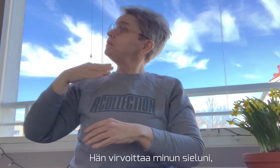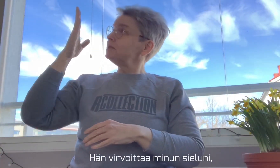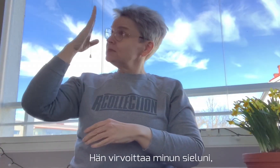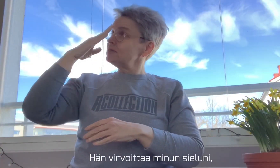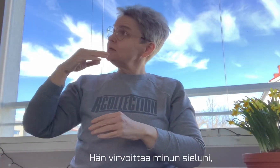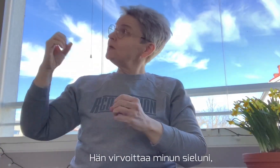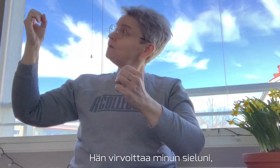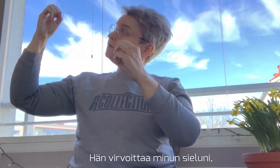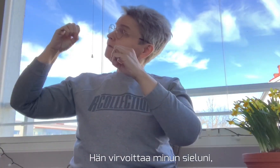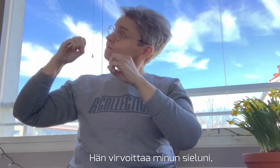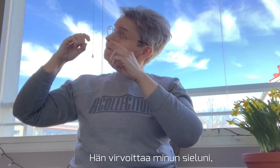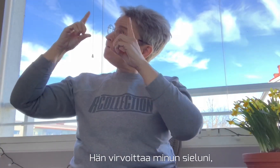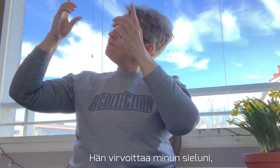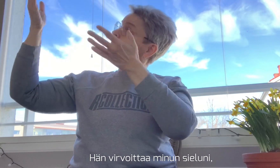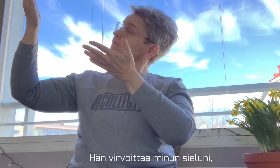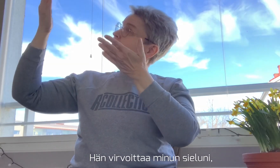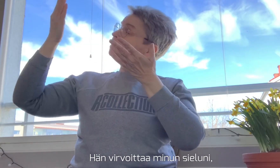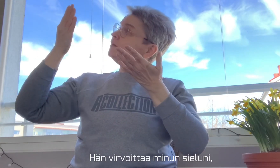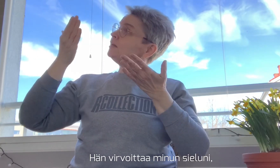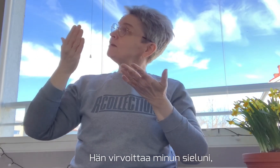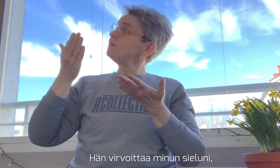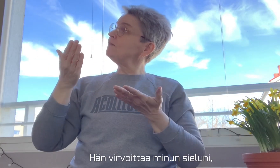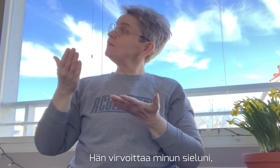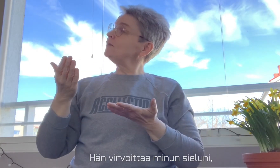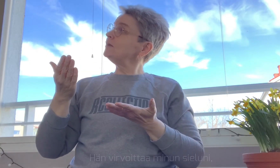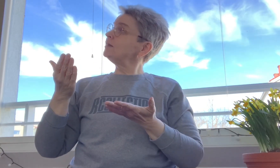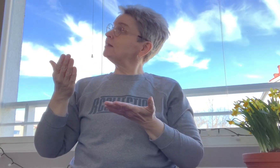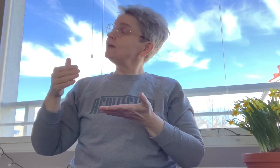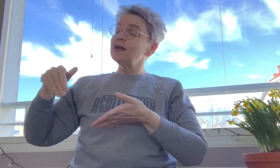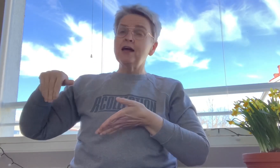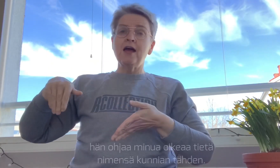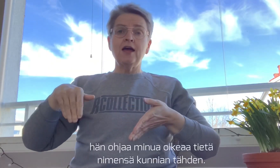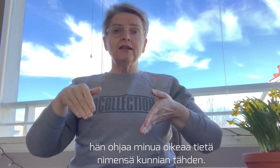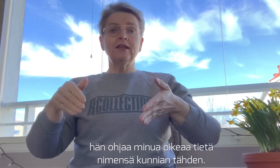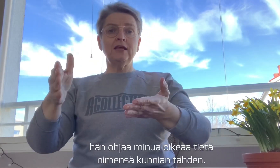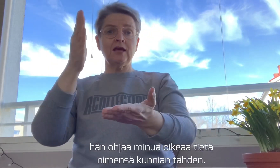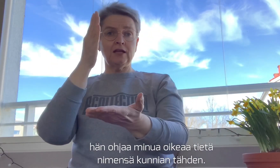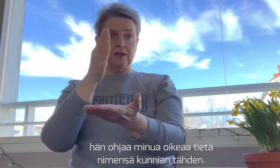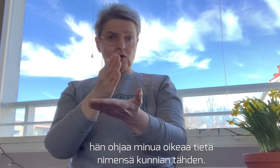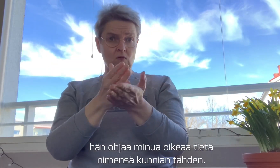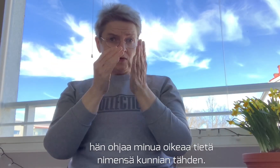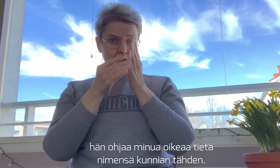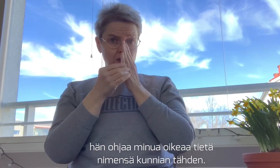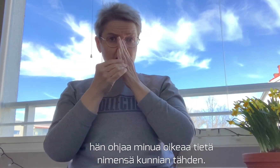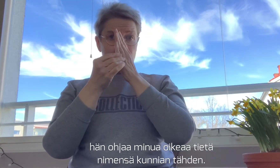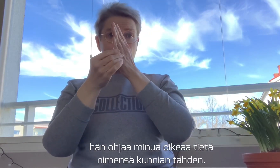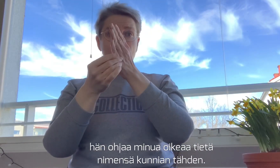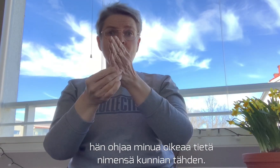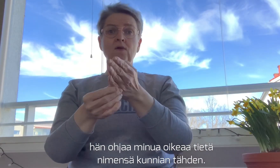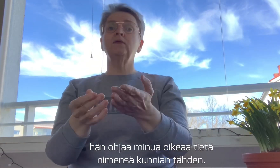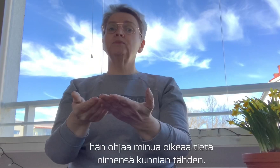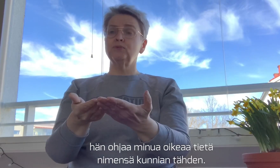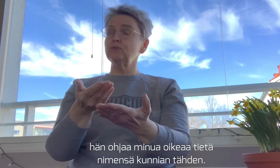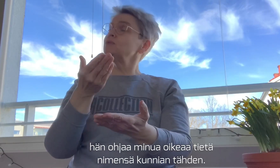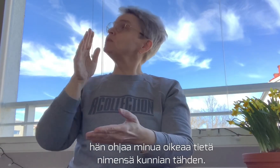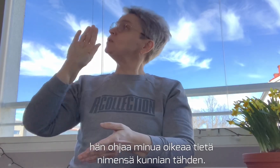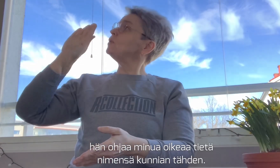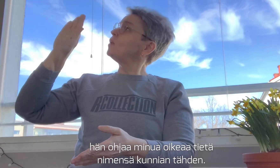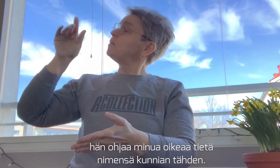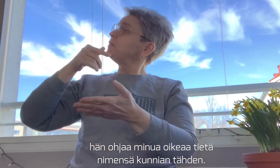Hän virvoittaa minun sieluni. Hän ohjaa minua oikeaa tietä nimensä